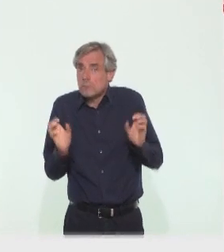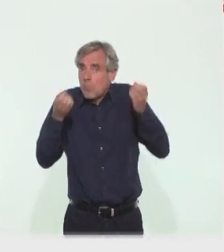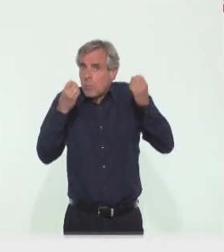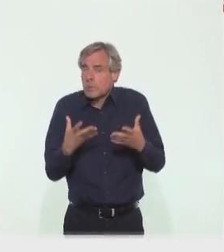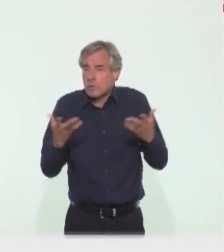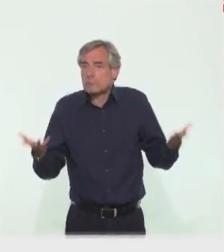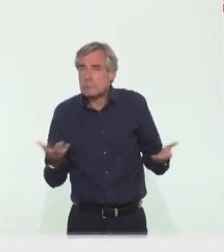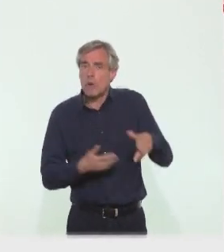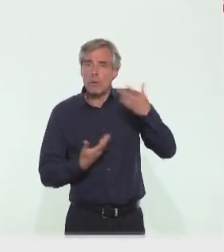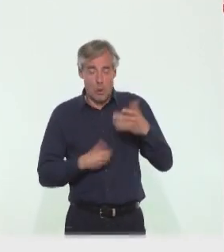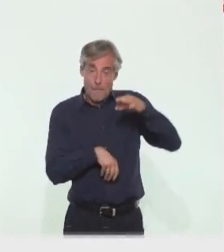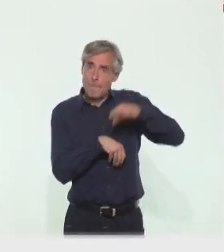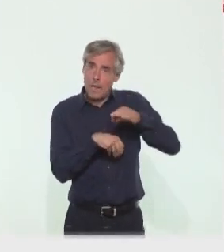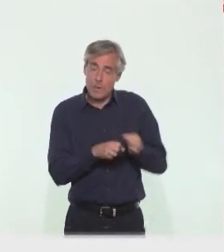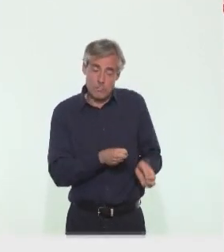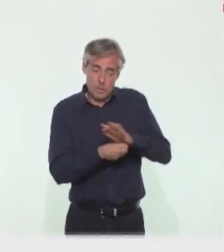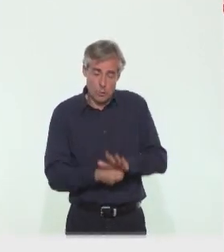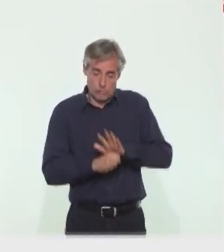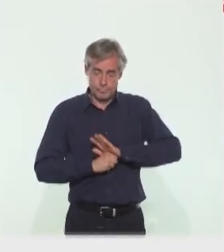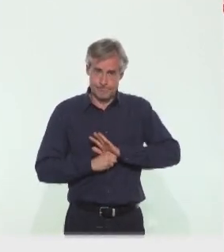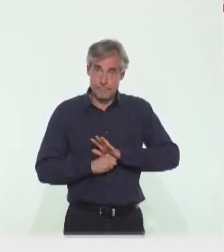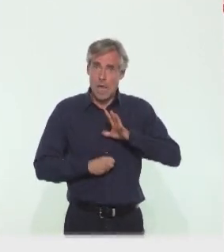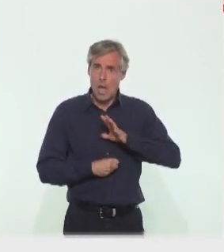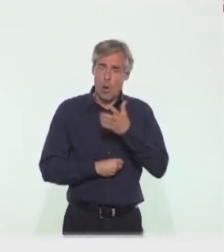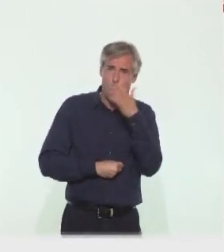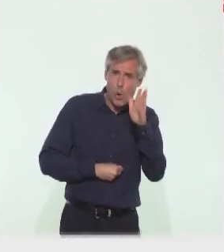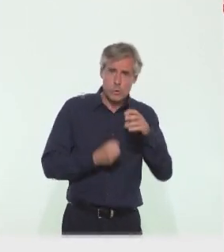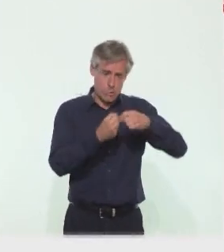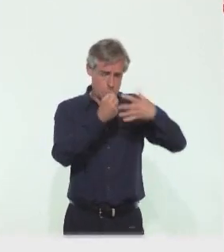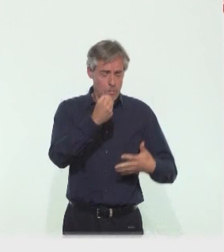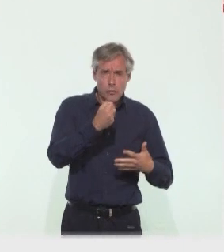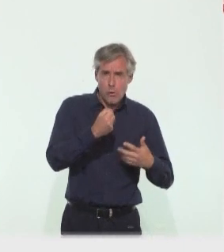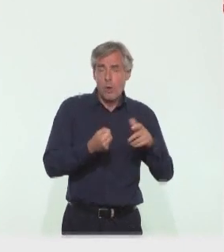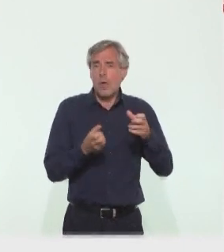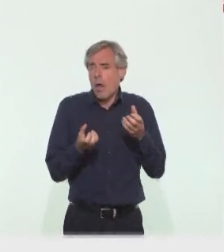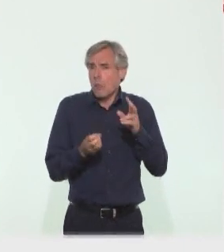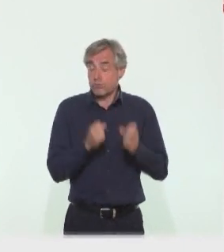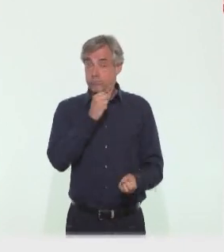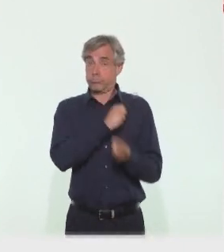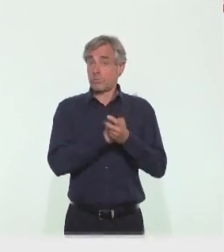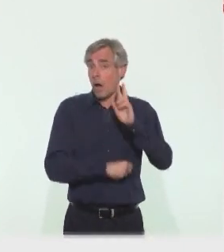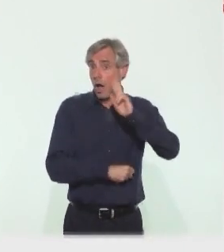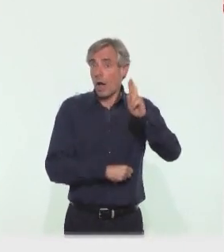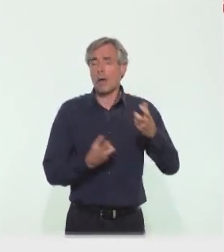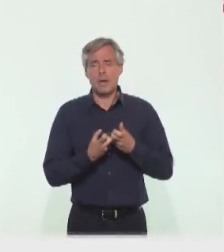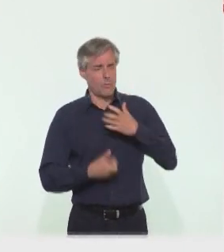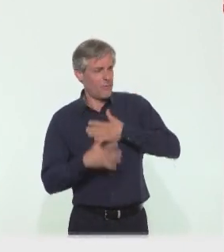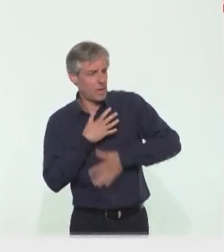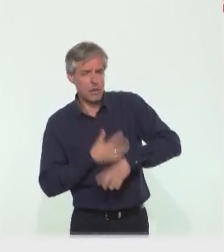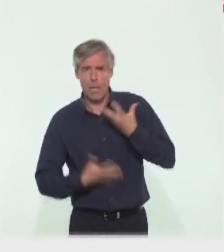lorsque l'on est contaminé par le virus, de développer un certain nombre de symptômes moins habituels. La fatigue,